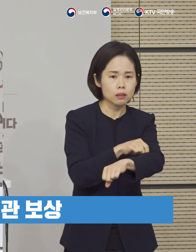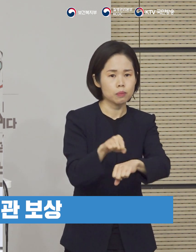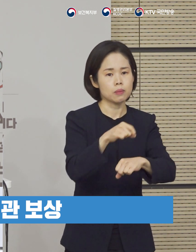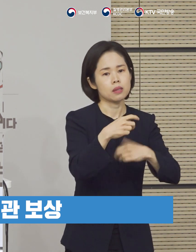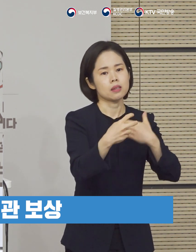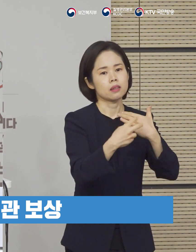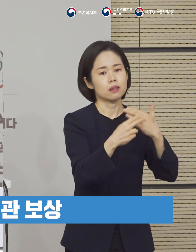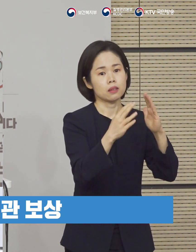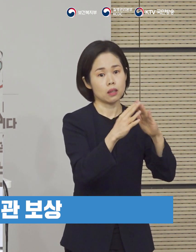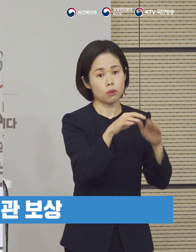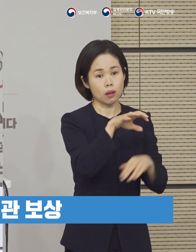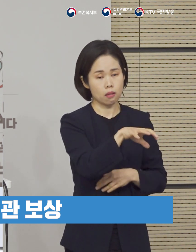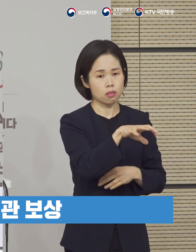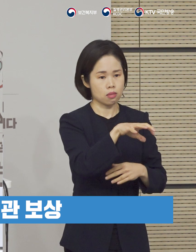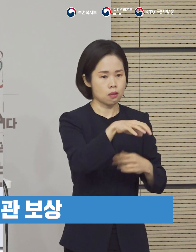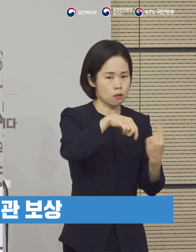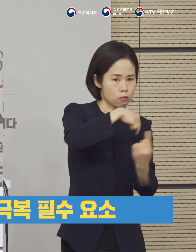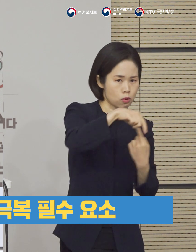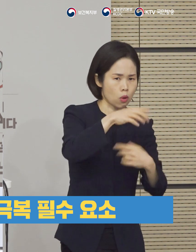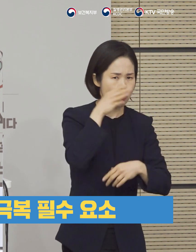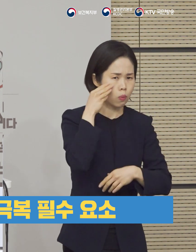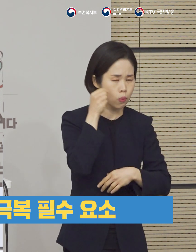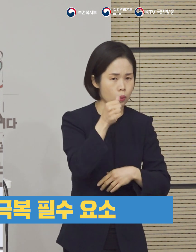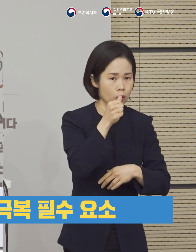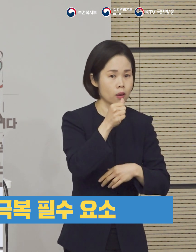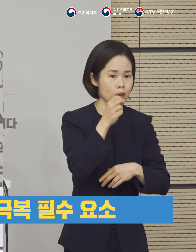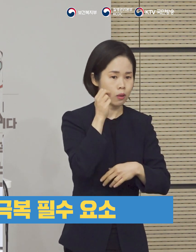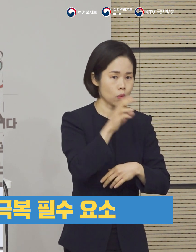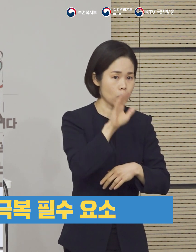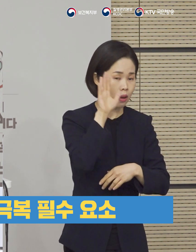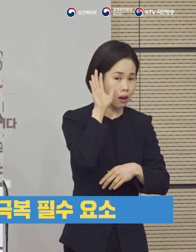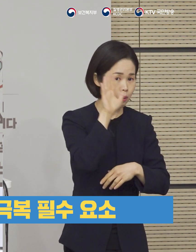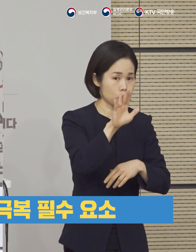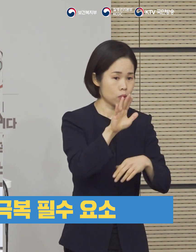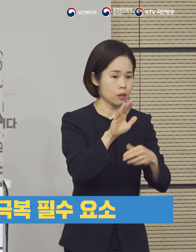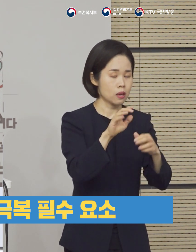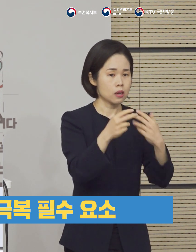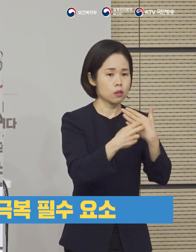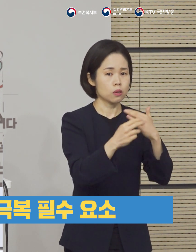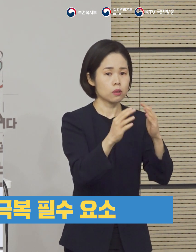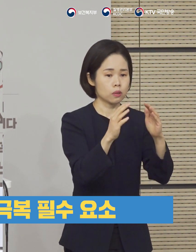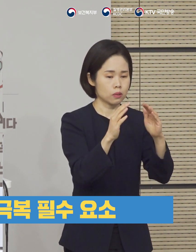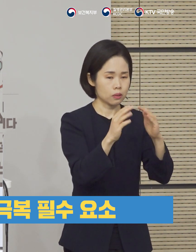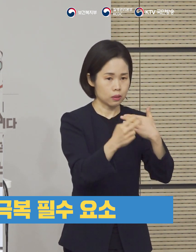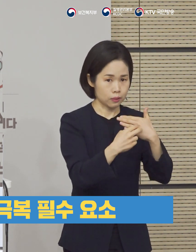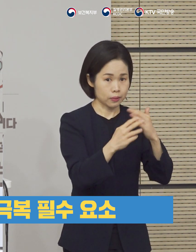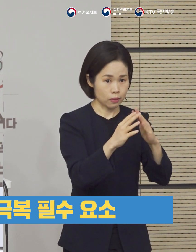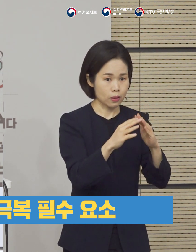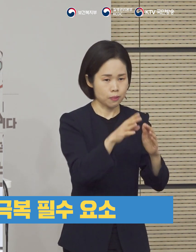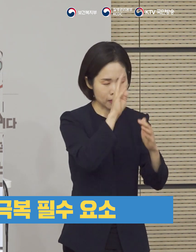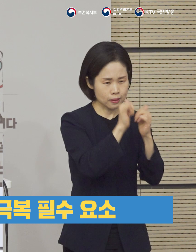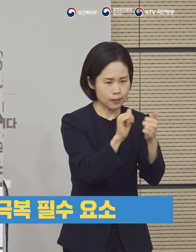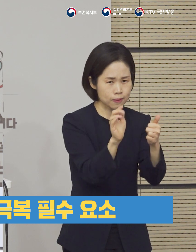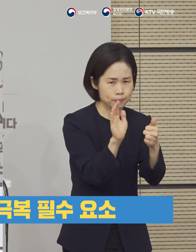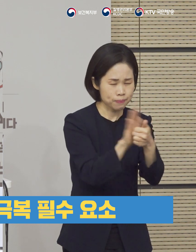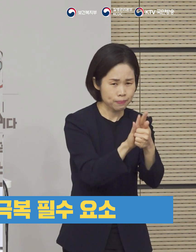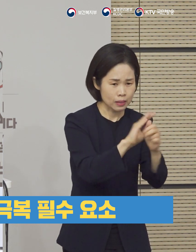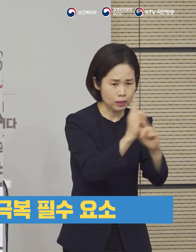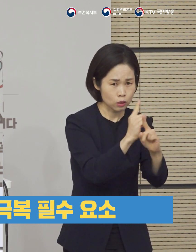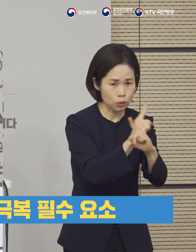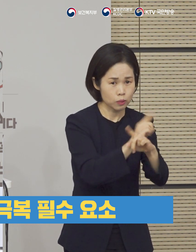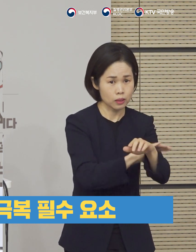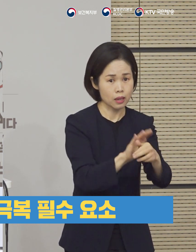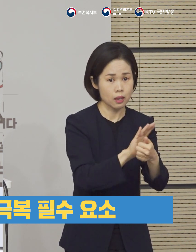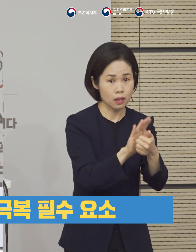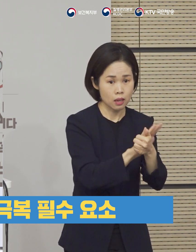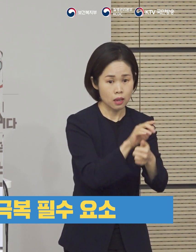의료기관의 경영상태를 유지할 수 있게 하고 또 지속적인 의료서비스를 제공할